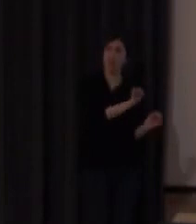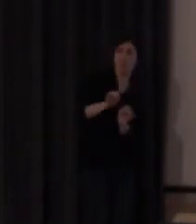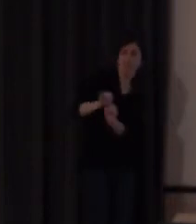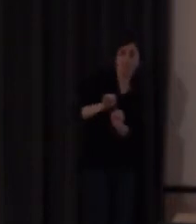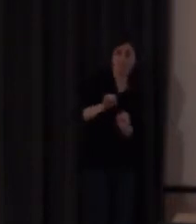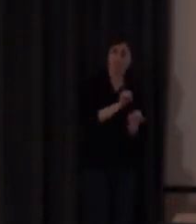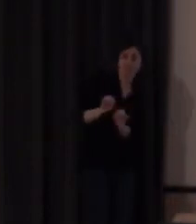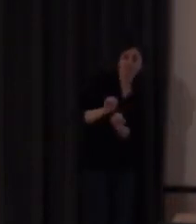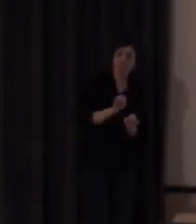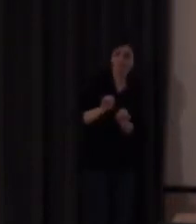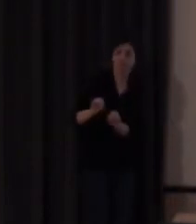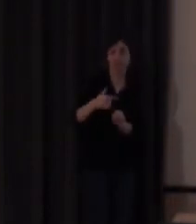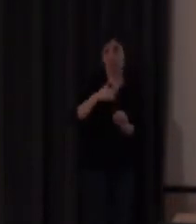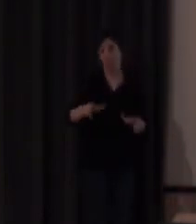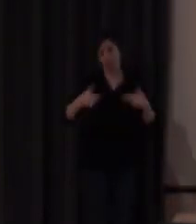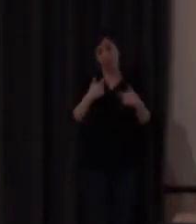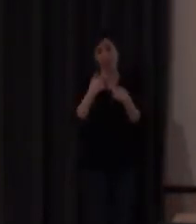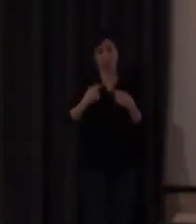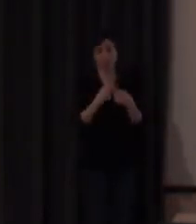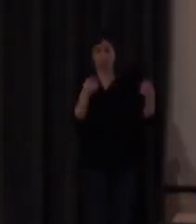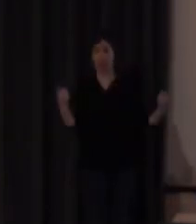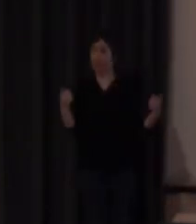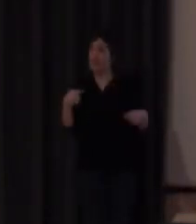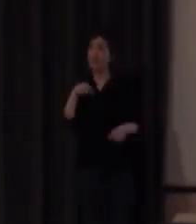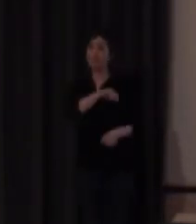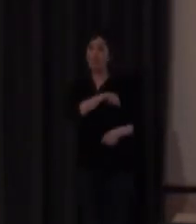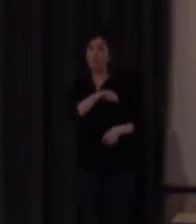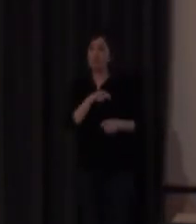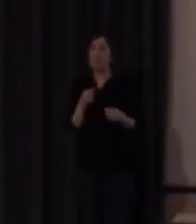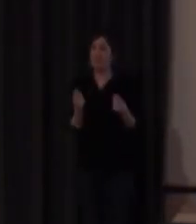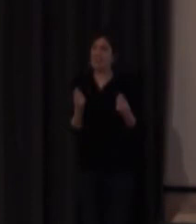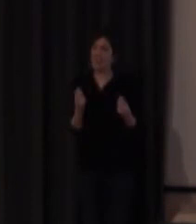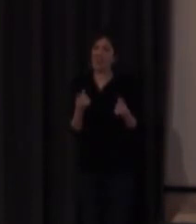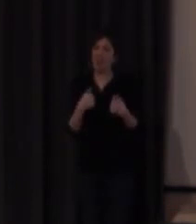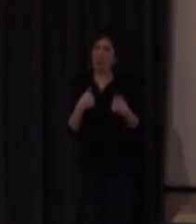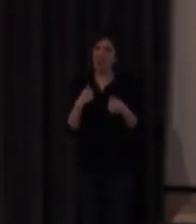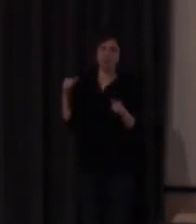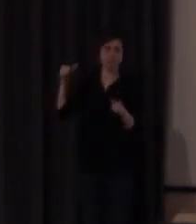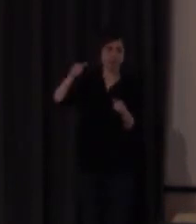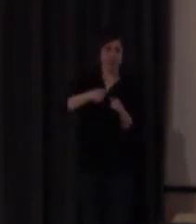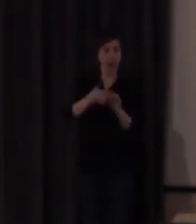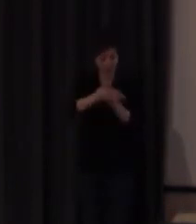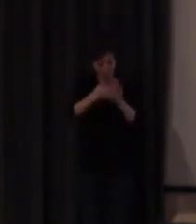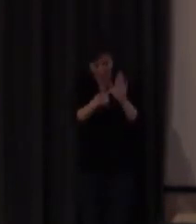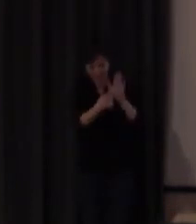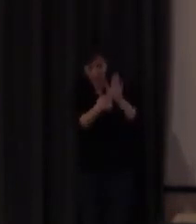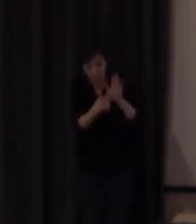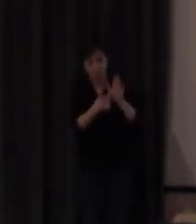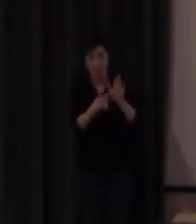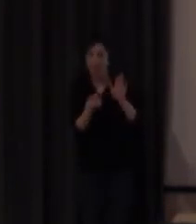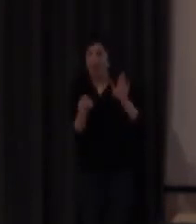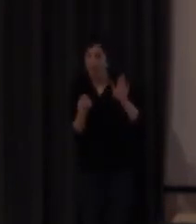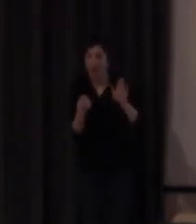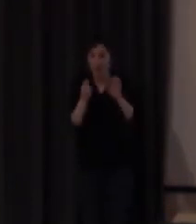me van a permitir que lo diga aquí también es una sensación que tengo desde hace algún tiempo que la lengua de signos no acaba de